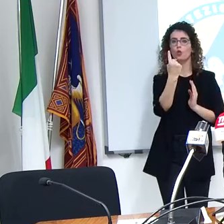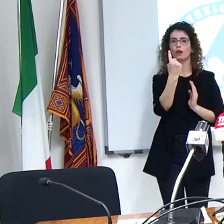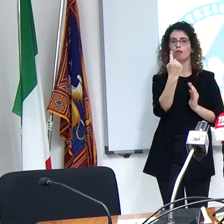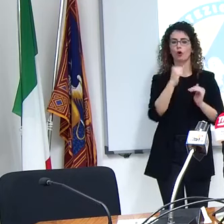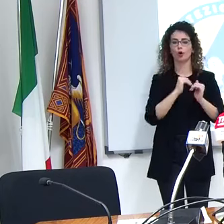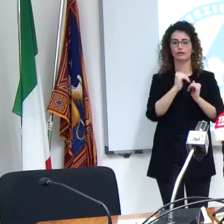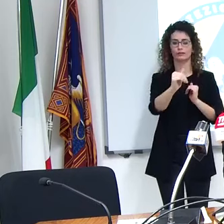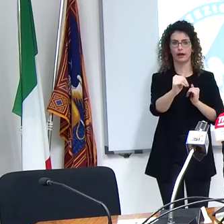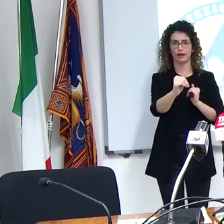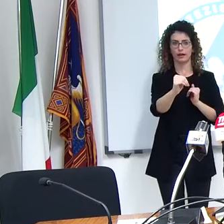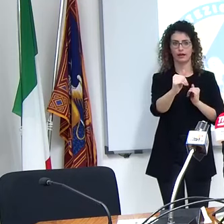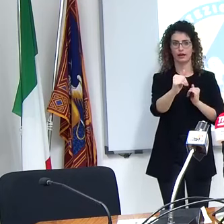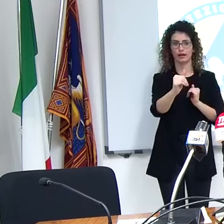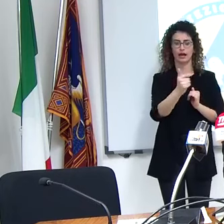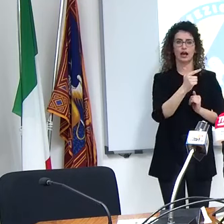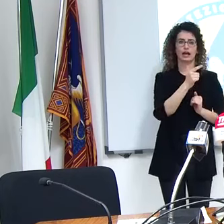giorni in ambito regionale